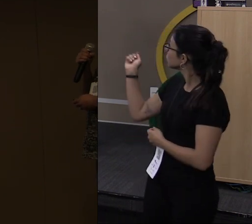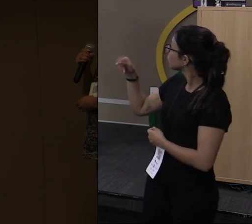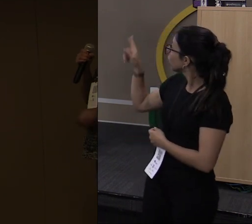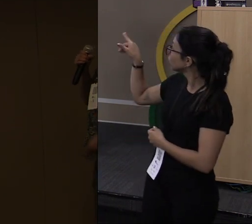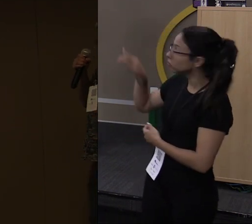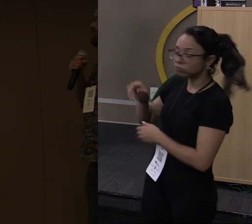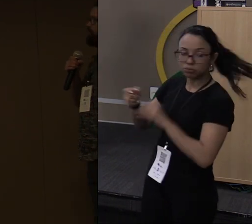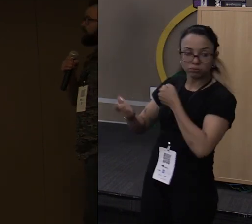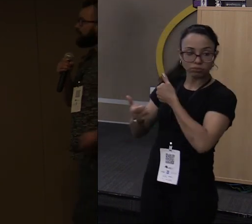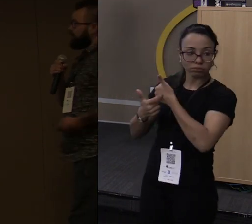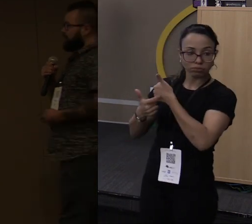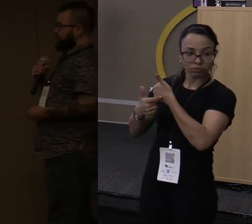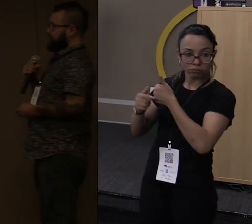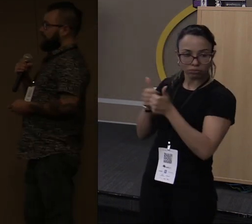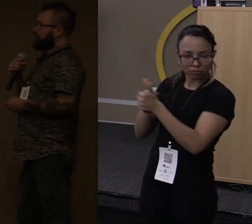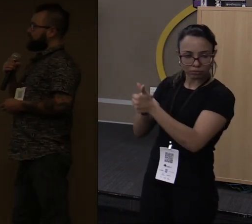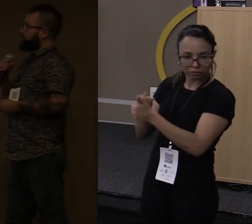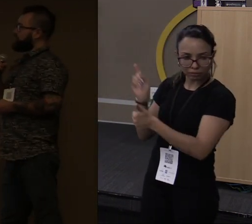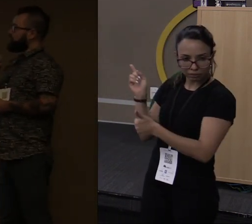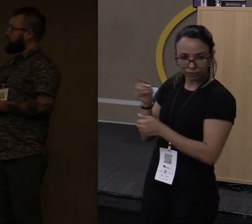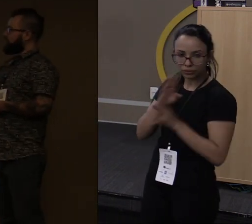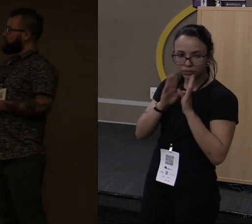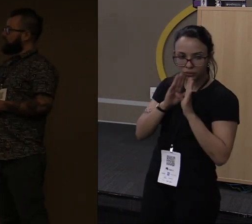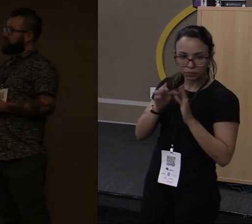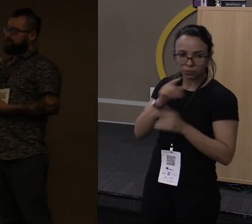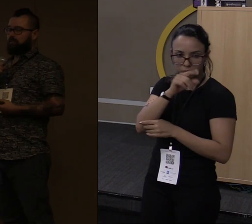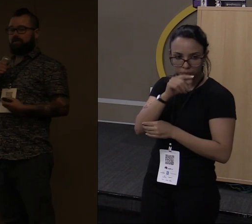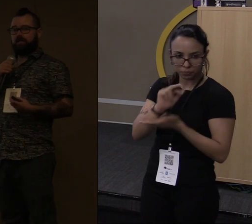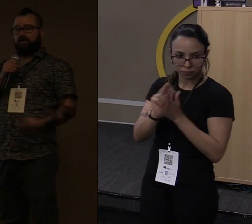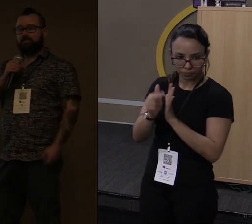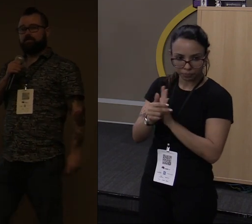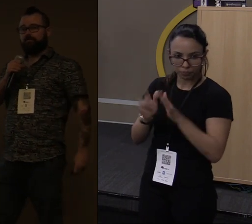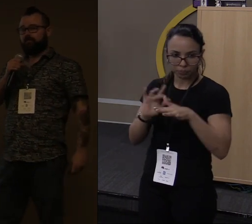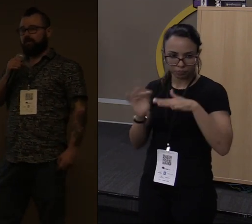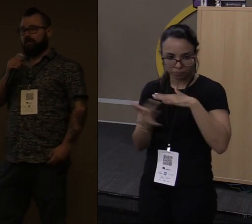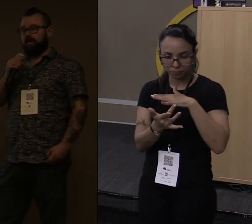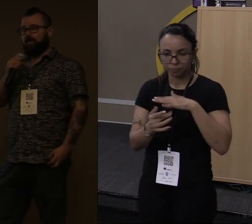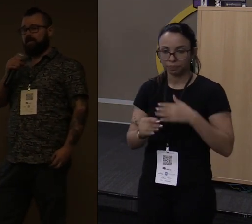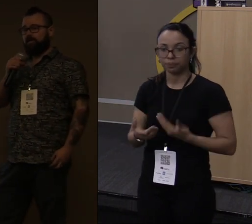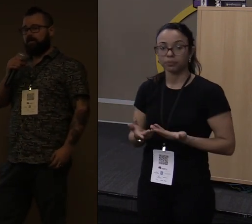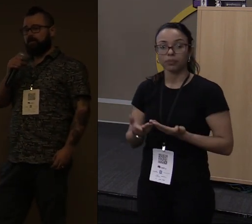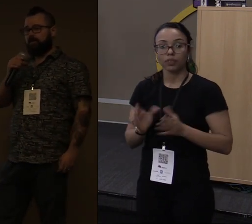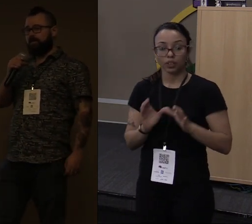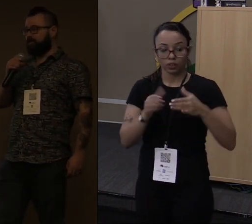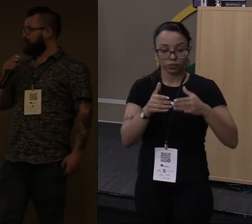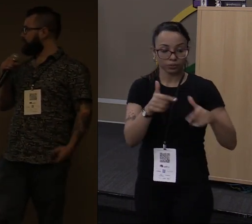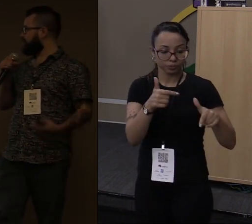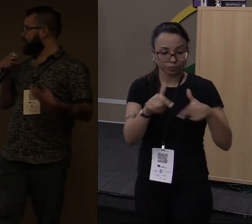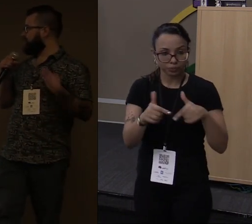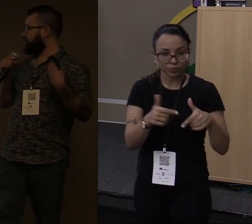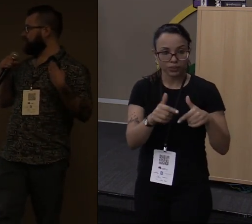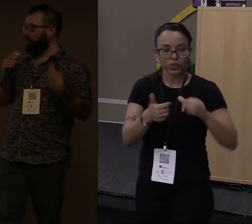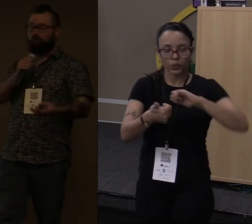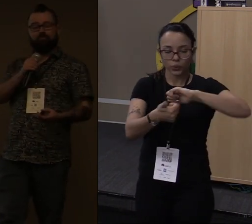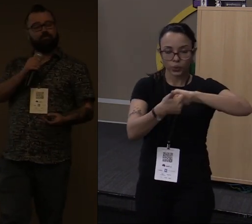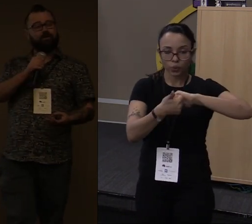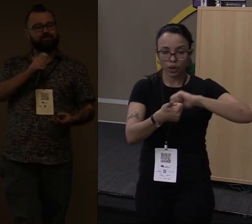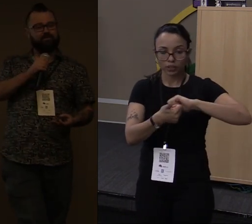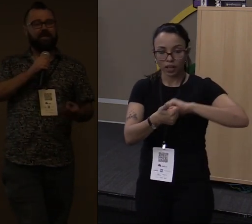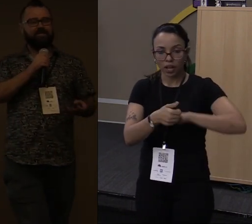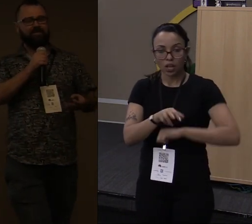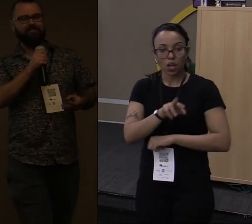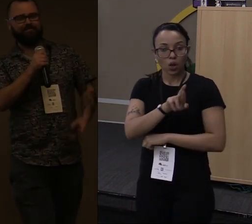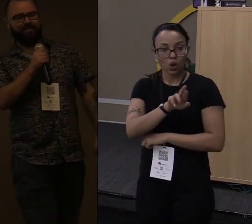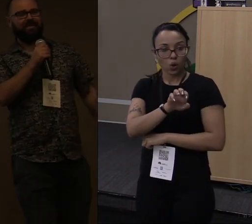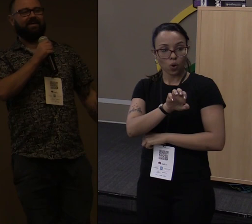Twitter, Facebook, GitHub. Eu trabalho no time de engenharia de qualidade da Red Hat, na Red Hat eu não uso